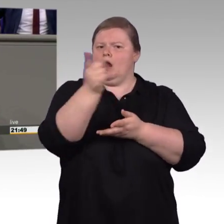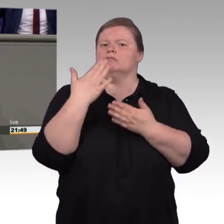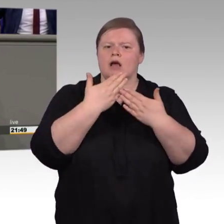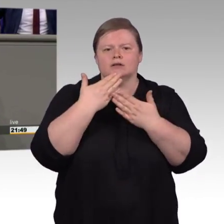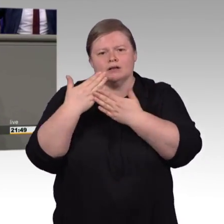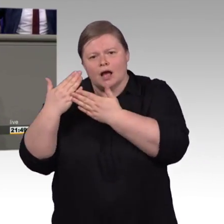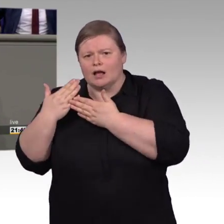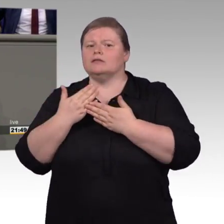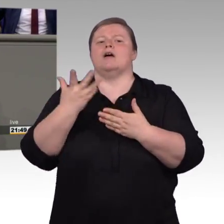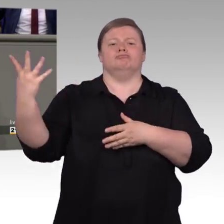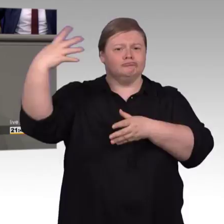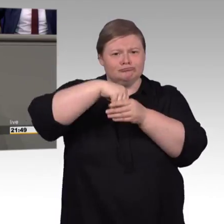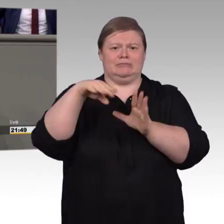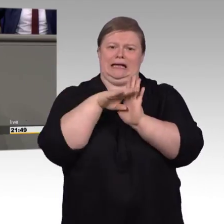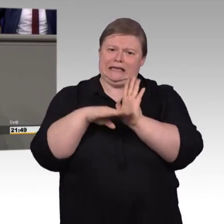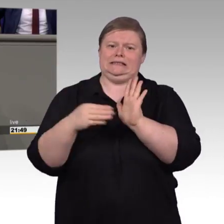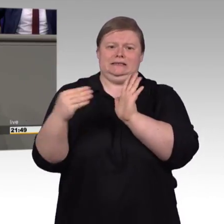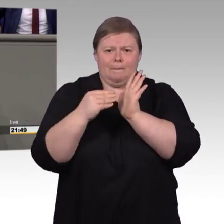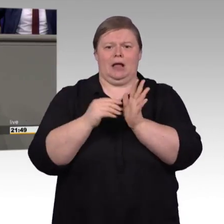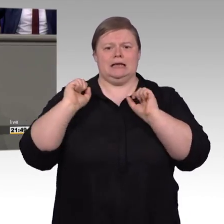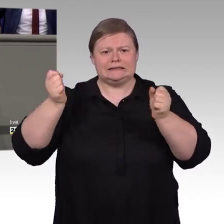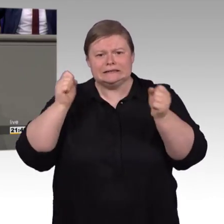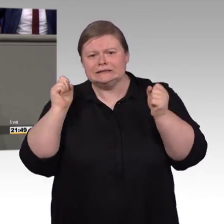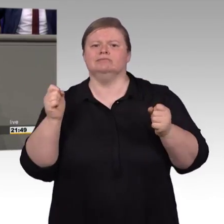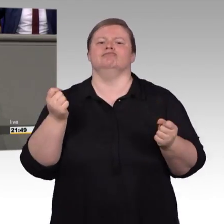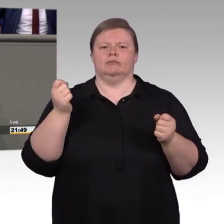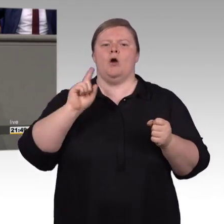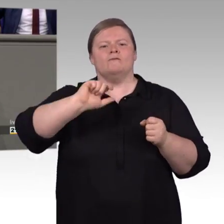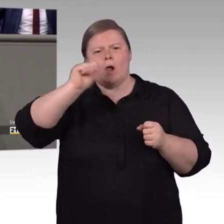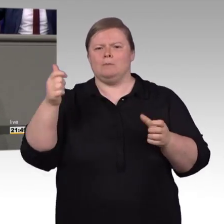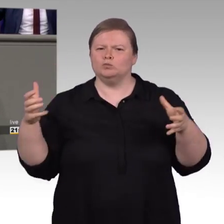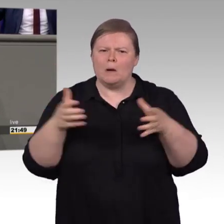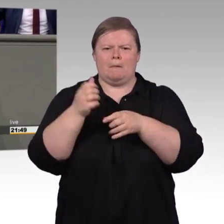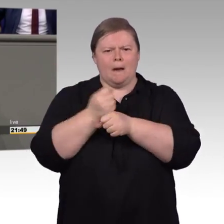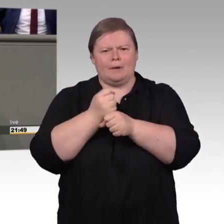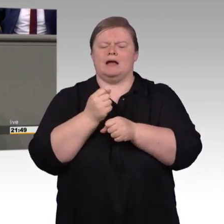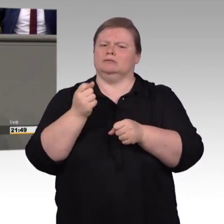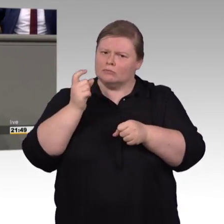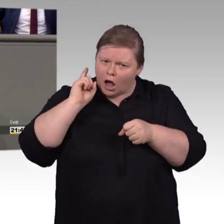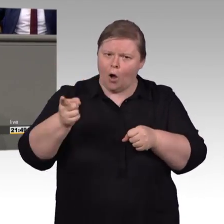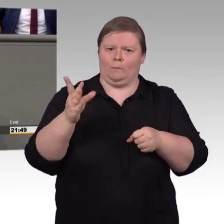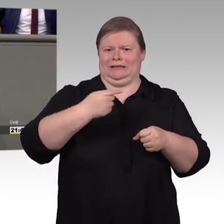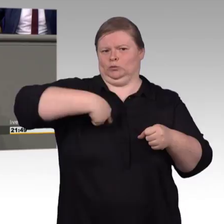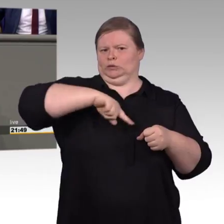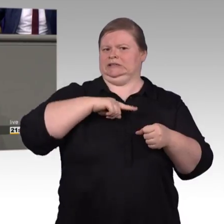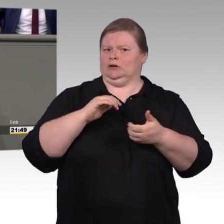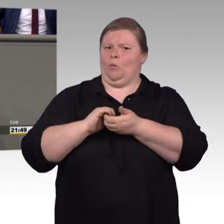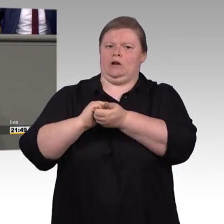weiterhin so reibungslos funktioniert, wie auch bei diesem Gesetz. Vielen Dank. Meine Damen und Herren, der vorliegende Gesetzentwurf